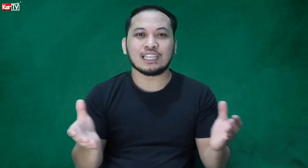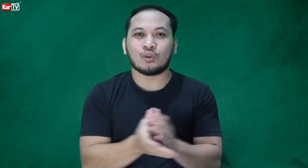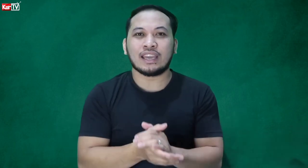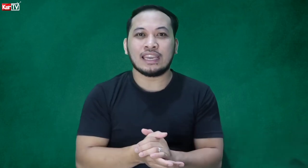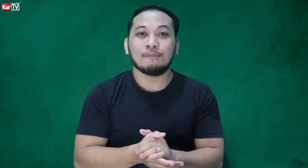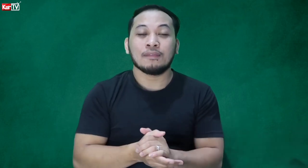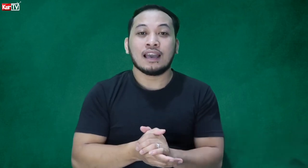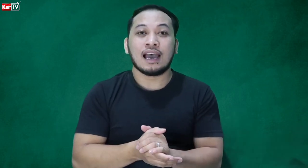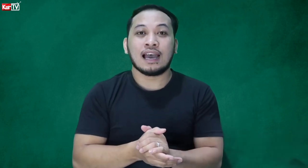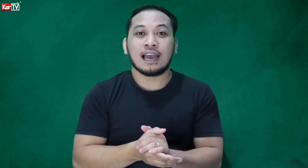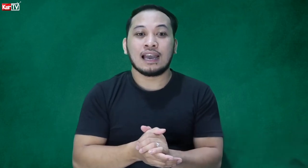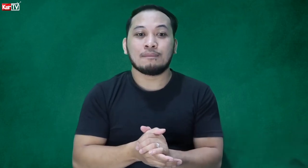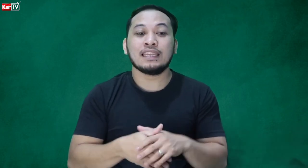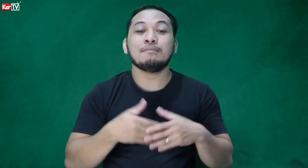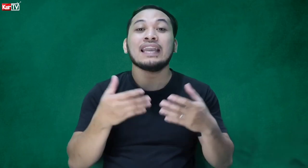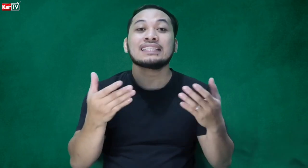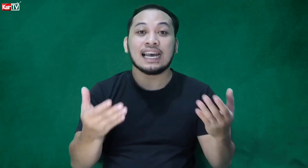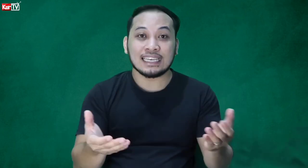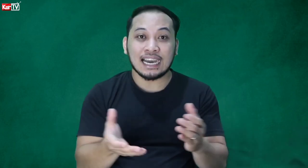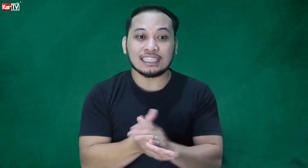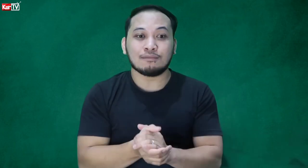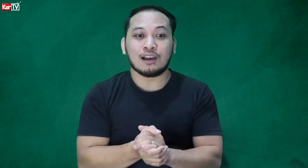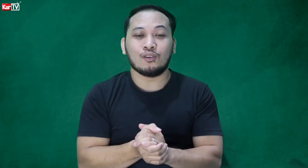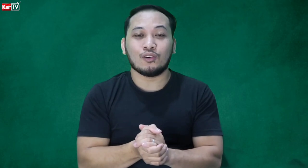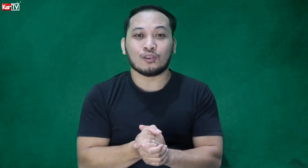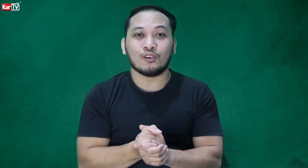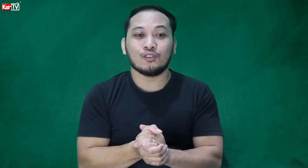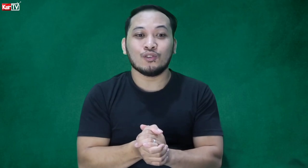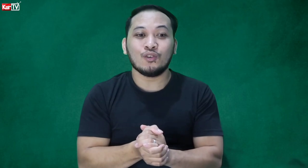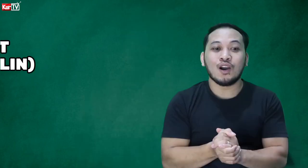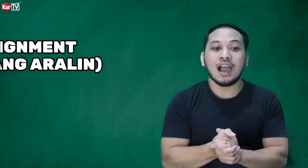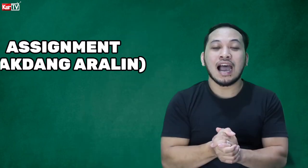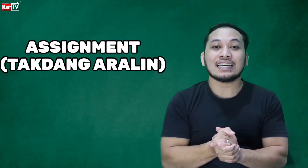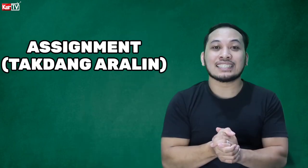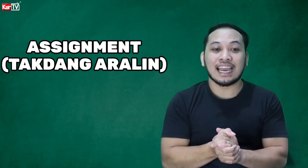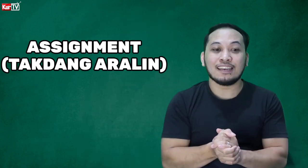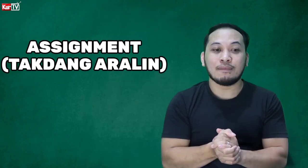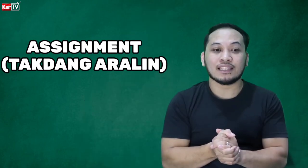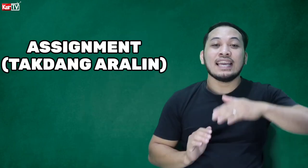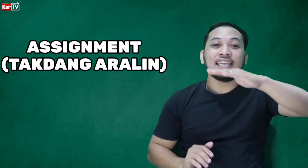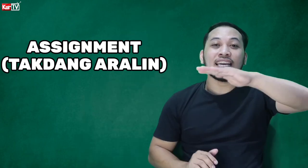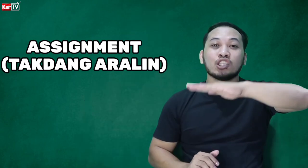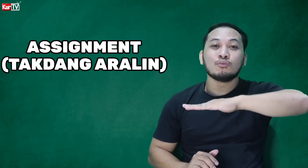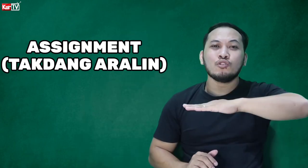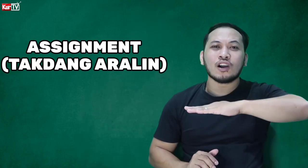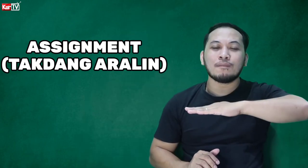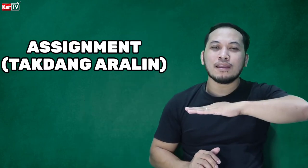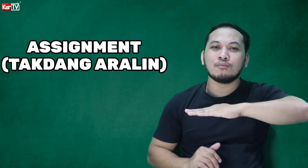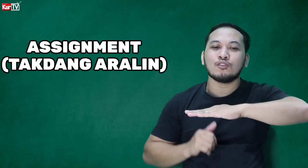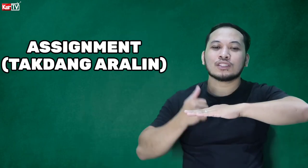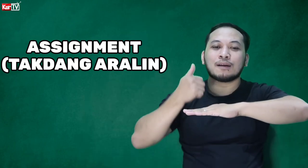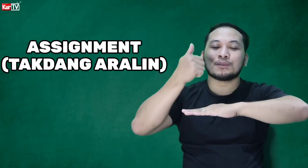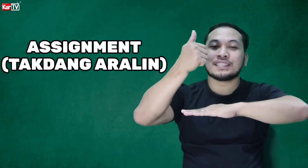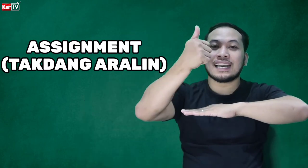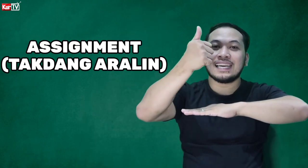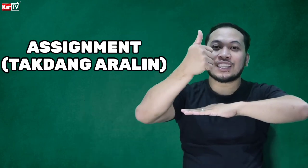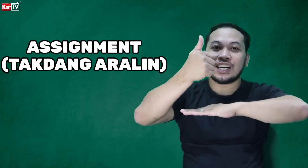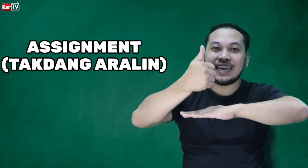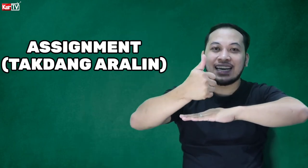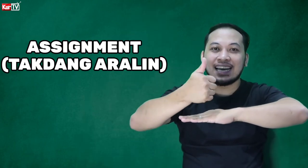ito ay binibigay sa atin ng ating mga guru. Yung assignment. I-ganito mo yung kamay mo tapos naka letter A ka.